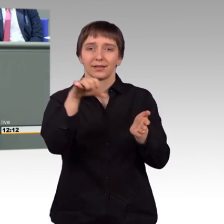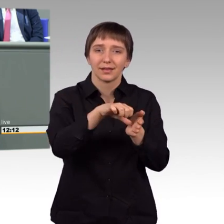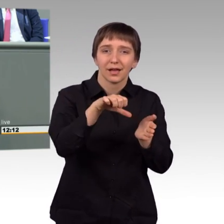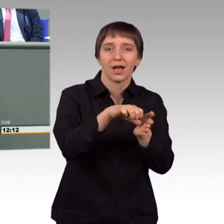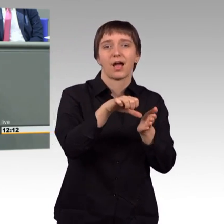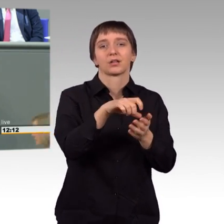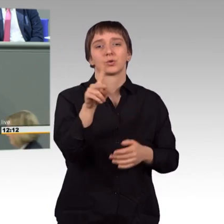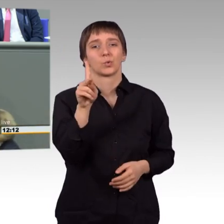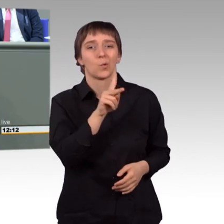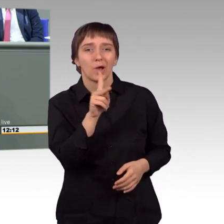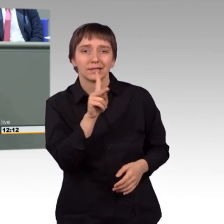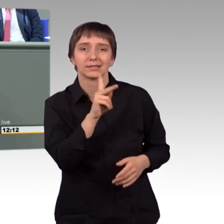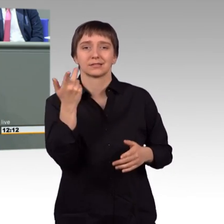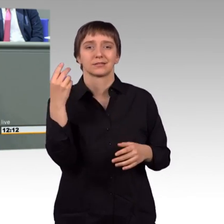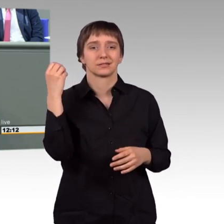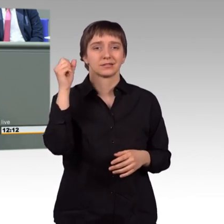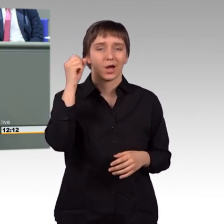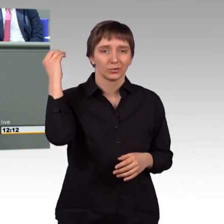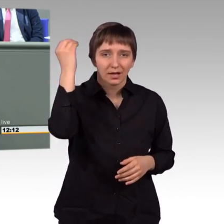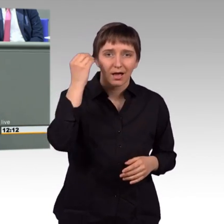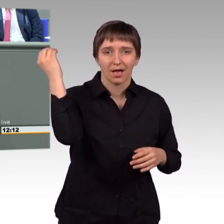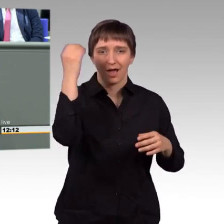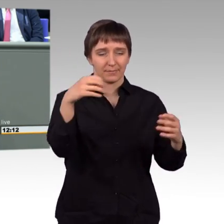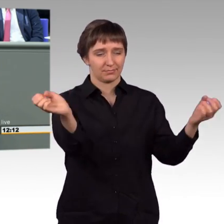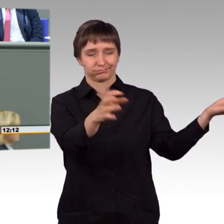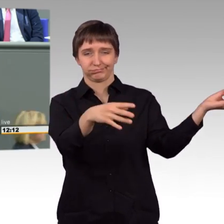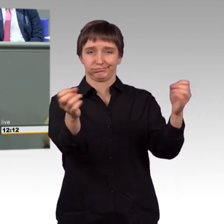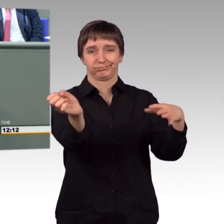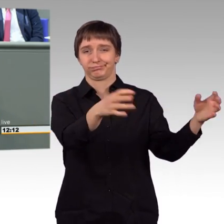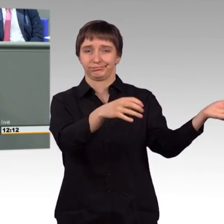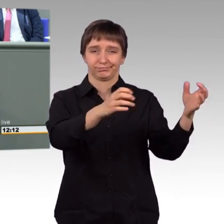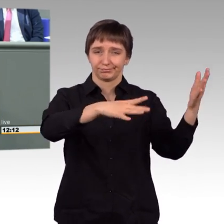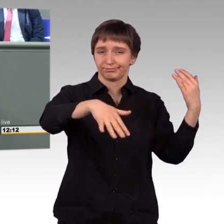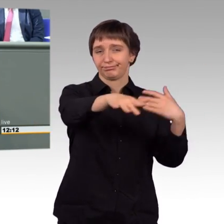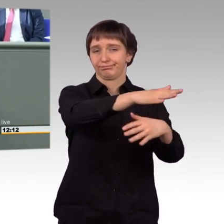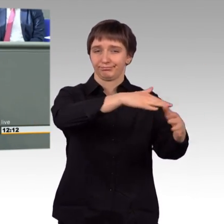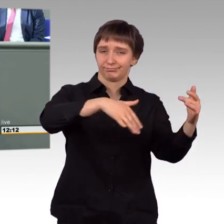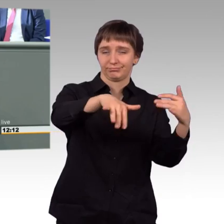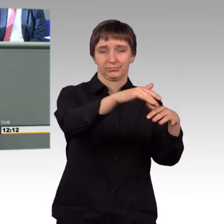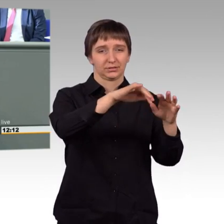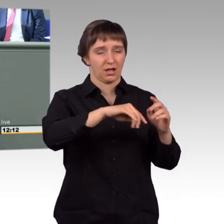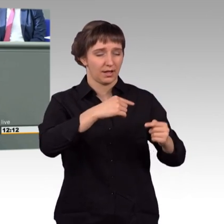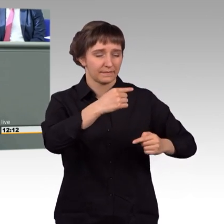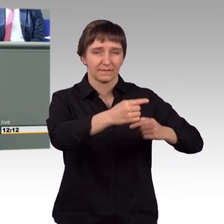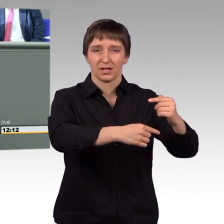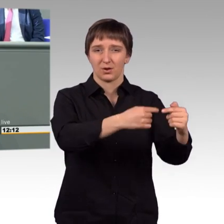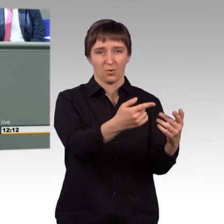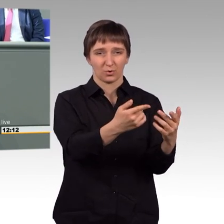dem Iran, Kurden-Thematik und Saudi-Arabien Entwicklungen und Koalitionen,